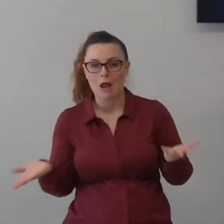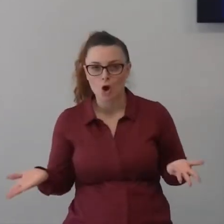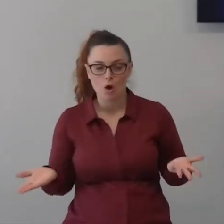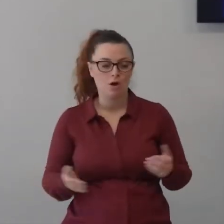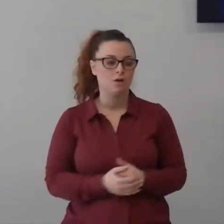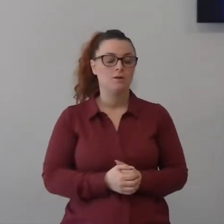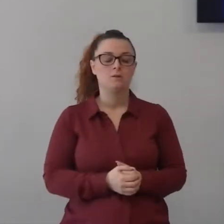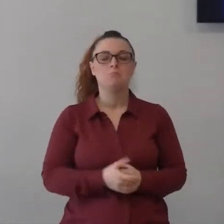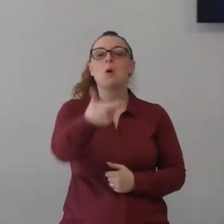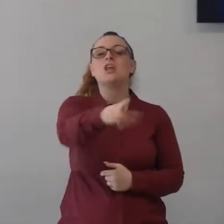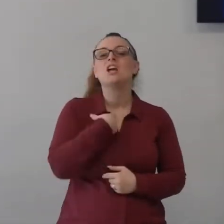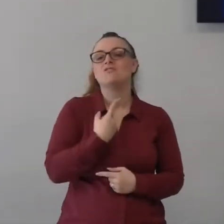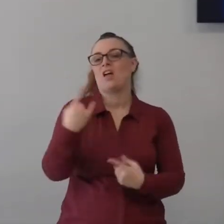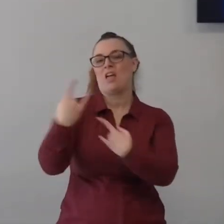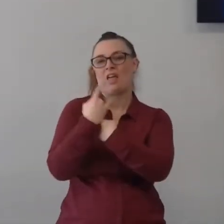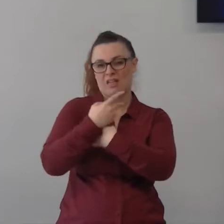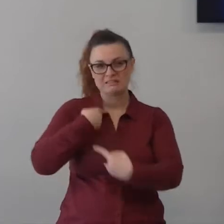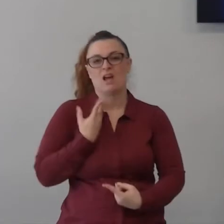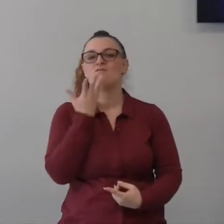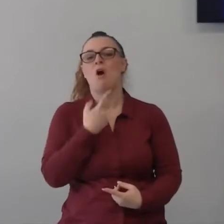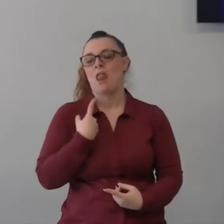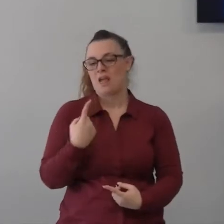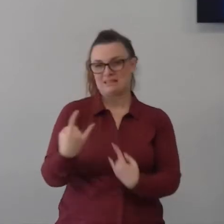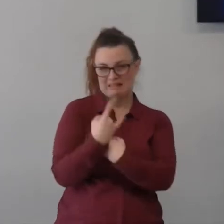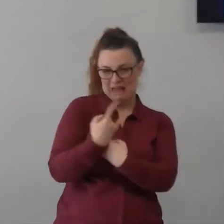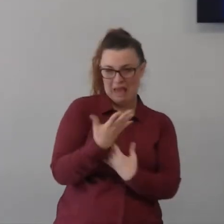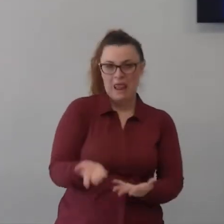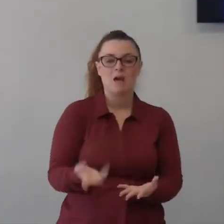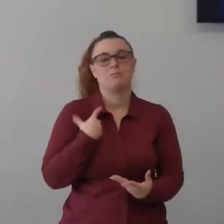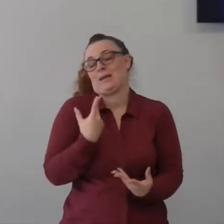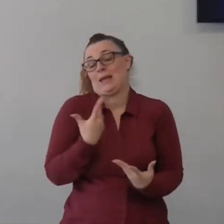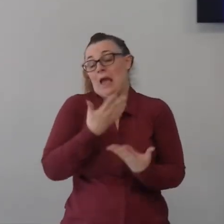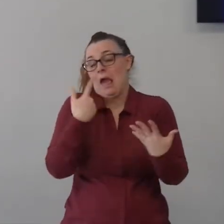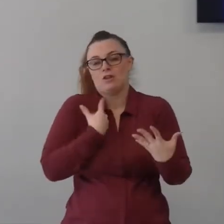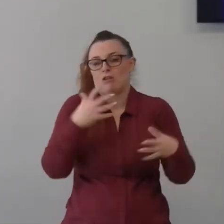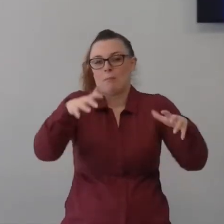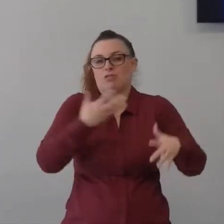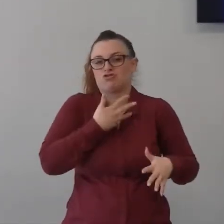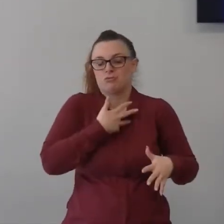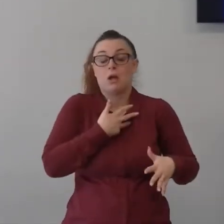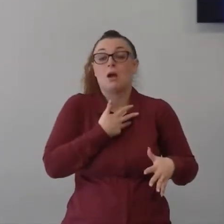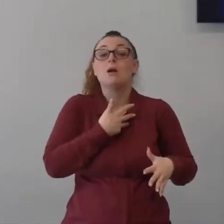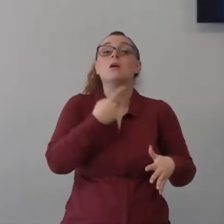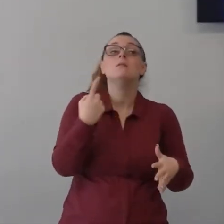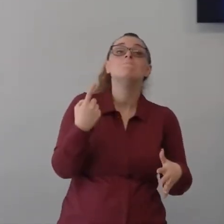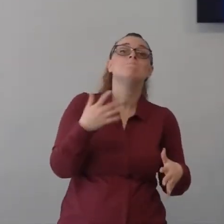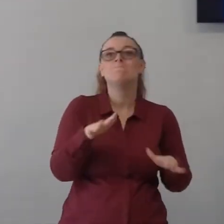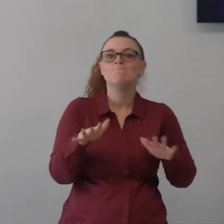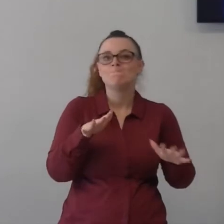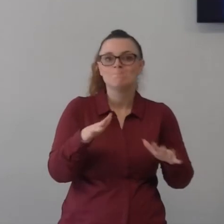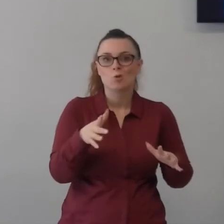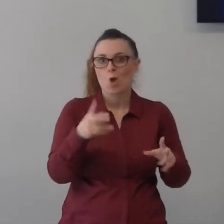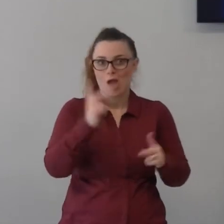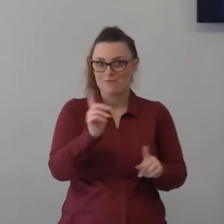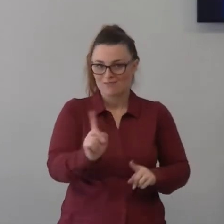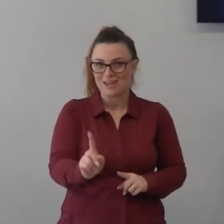mi sta opponendo perché sto lavorando per Gesù però ci aspettiamo di meno che sana ti interverga